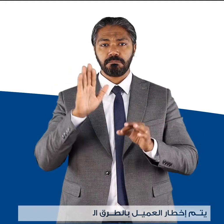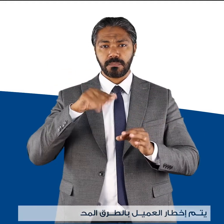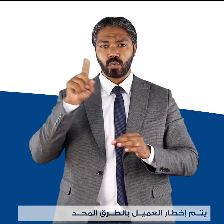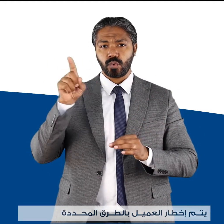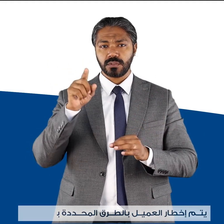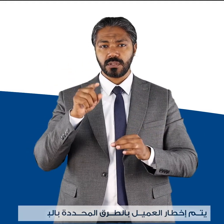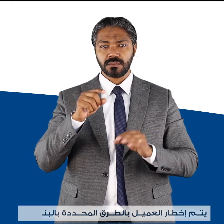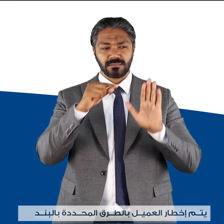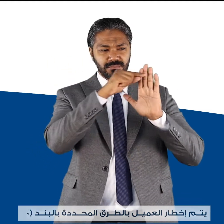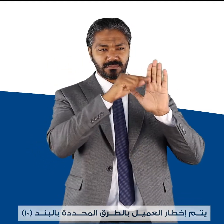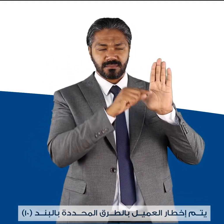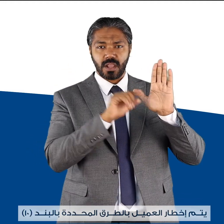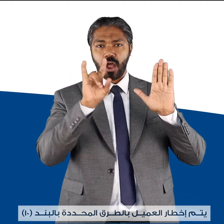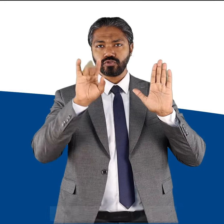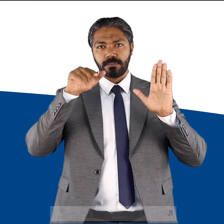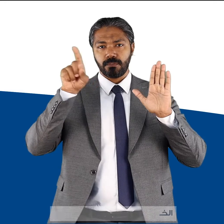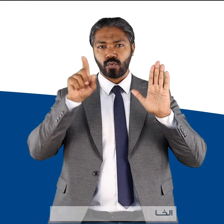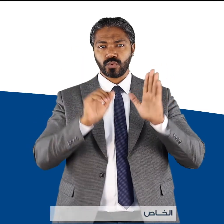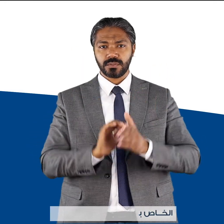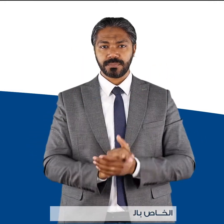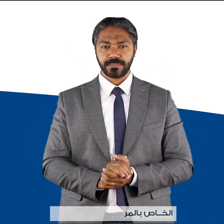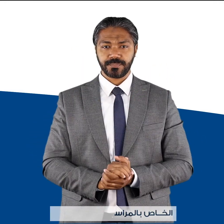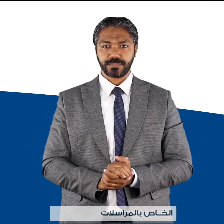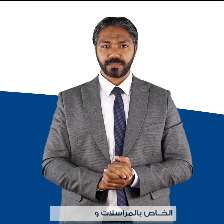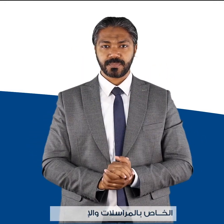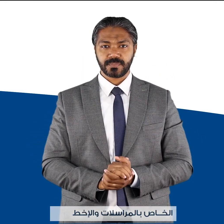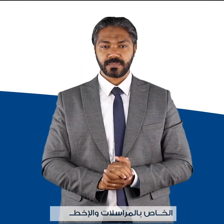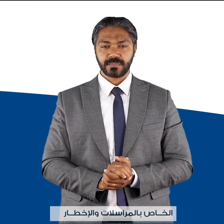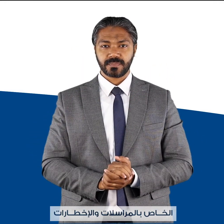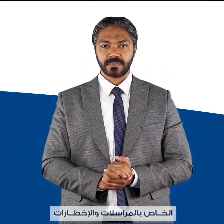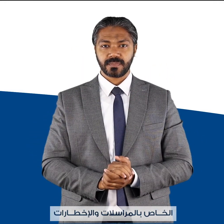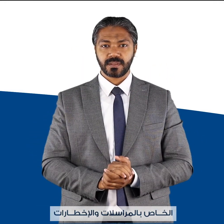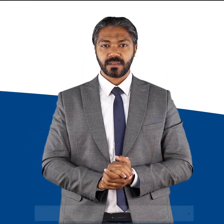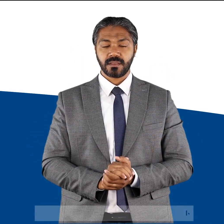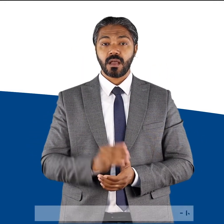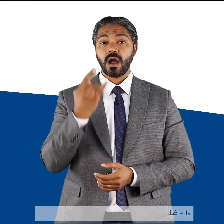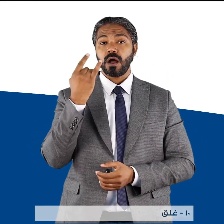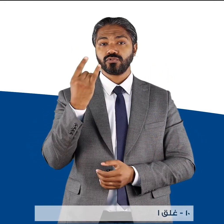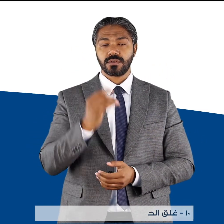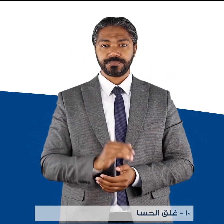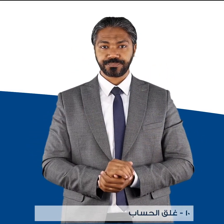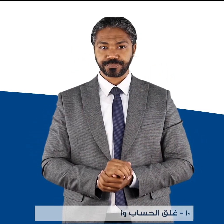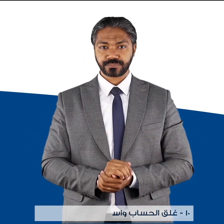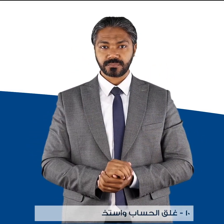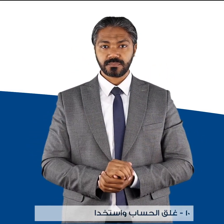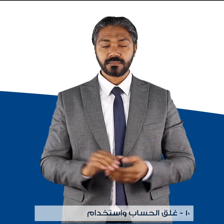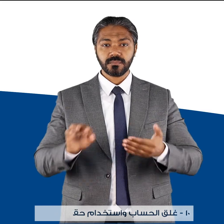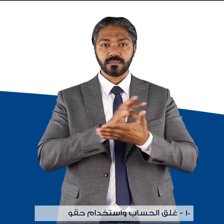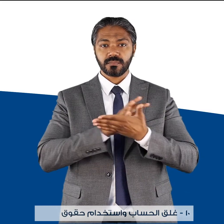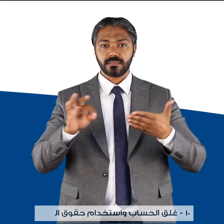المحددة بالبند عشرة الخاص بالمراسلات والإختارات عشرة غلق الحساب واستخدام